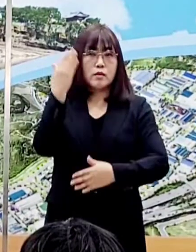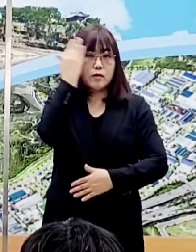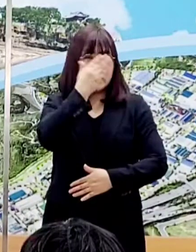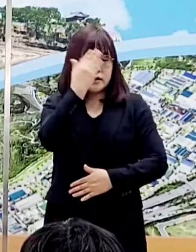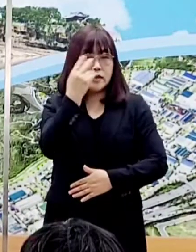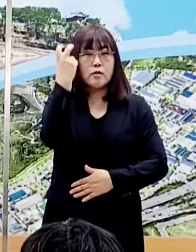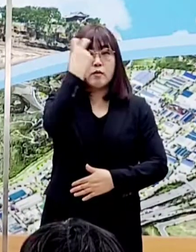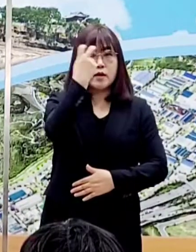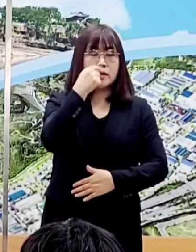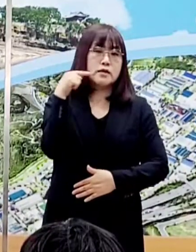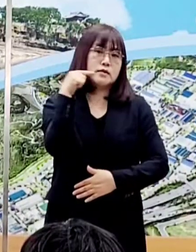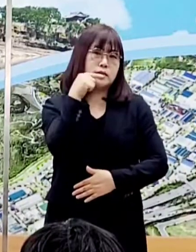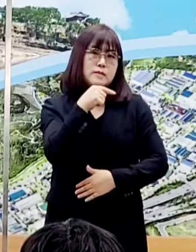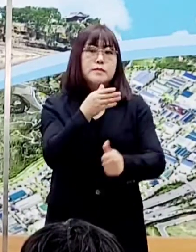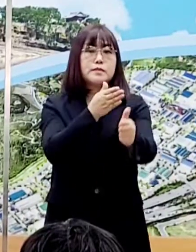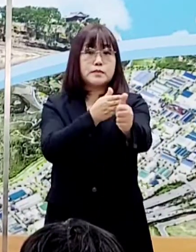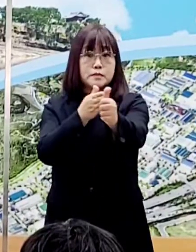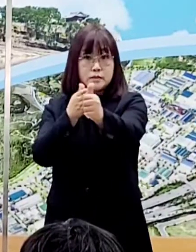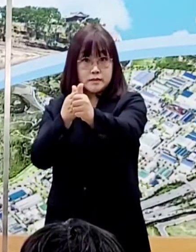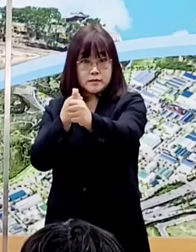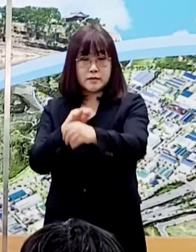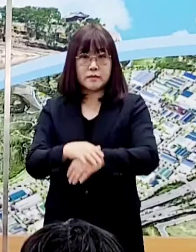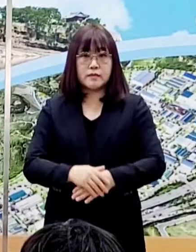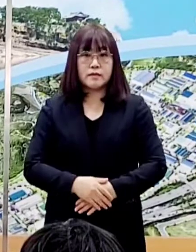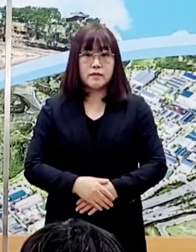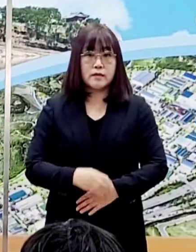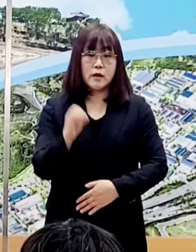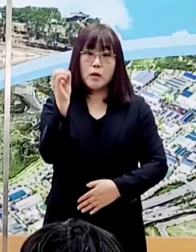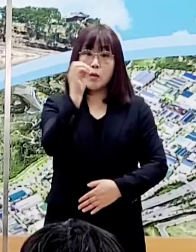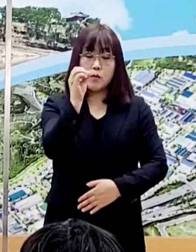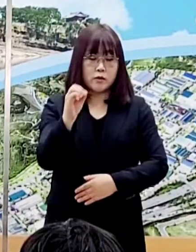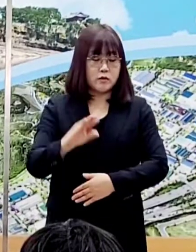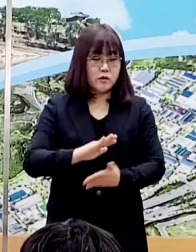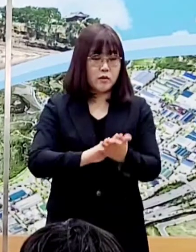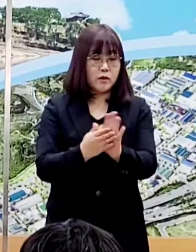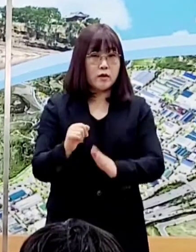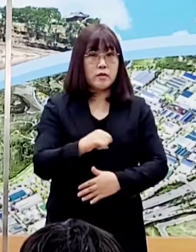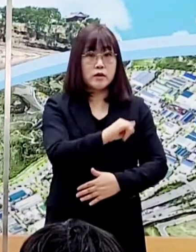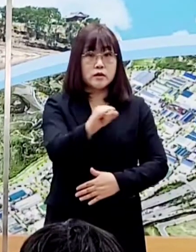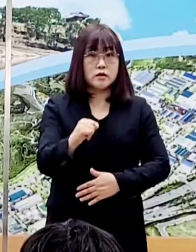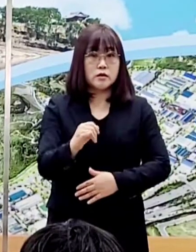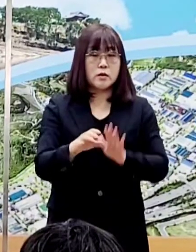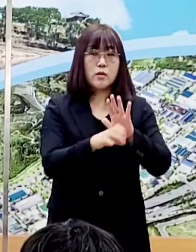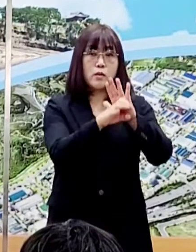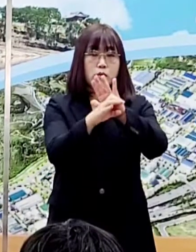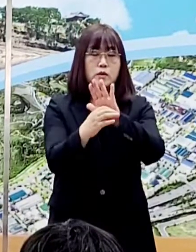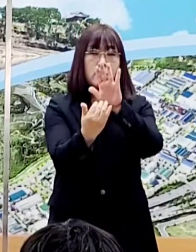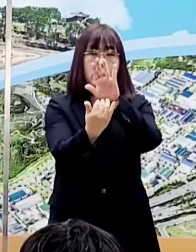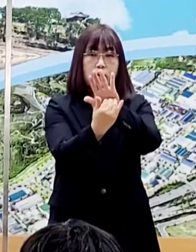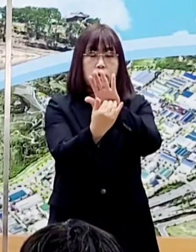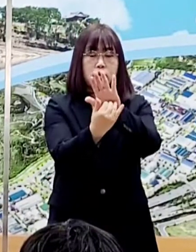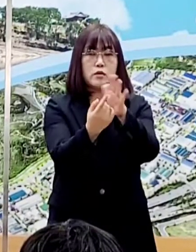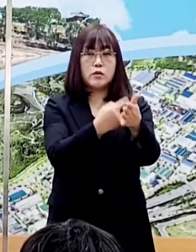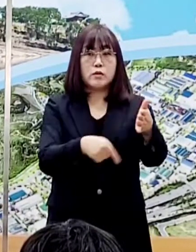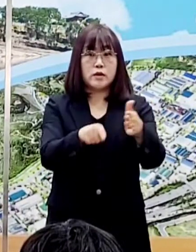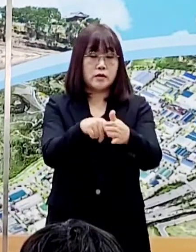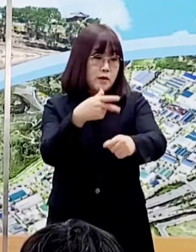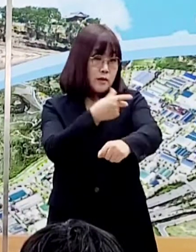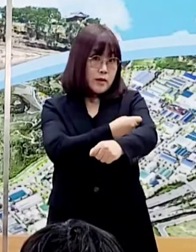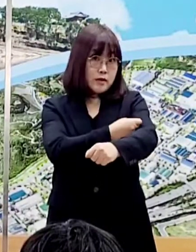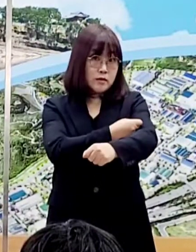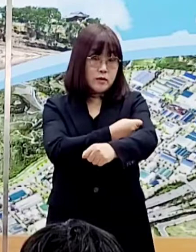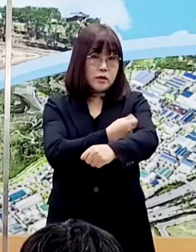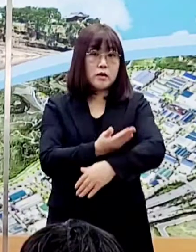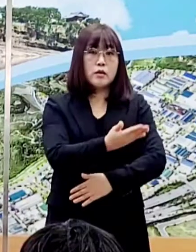철저히 기하여 주시기 바랍니다. 오미크론 변이 등 코로나19 감염 예방을 위하여 백신 예방접종에